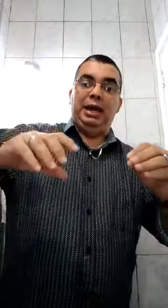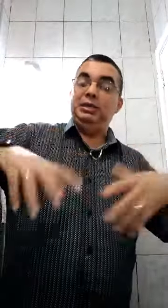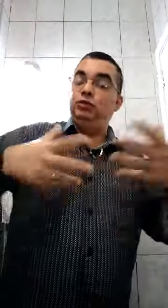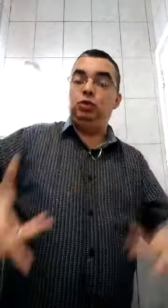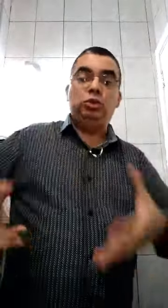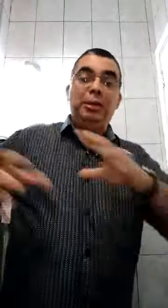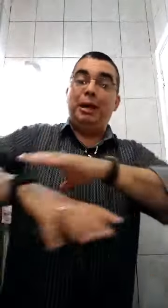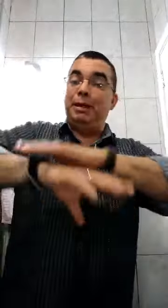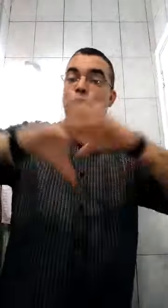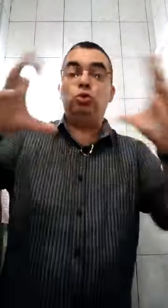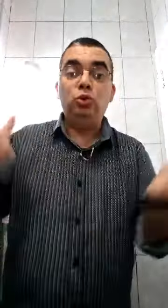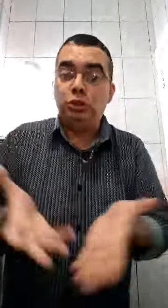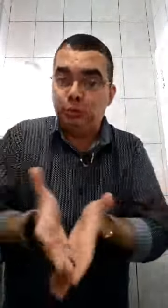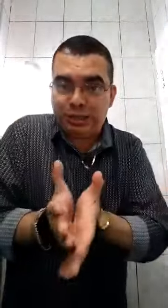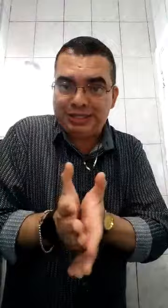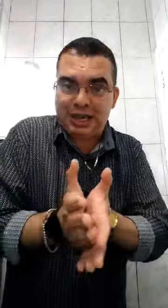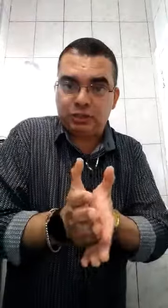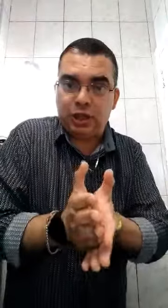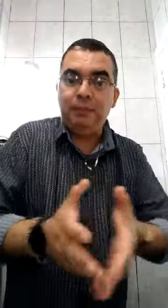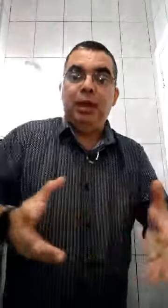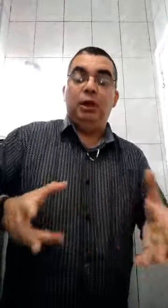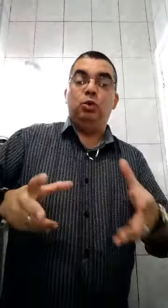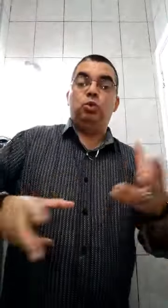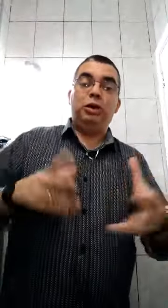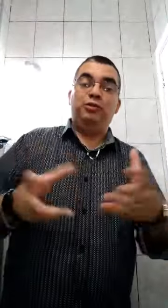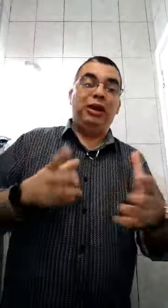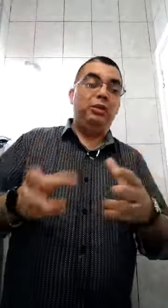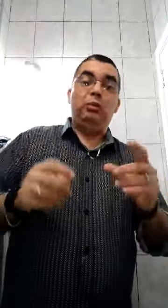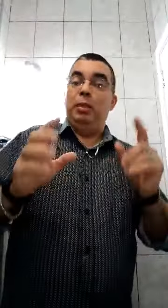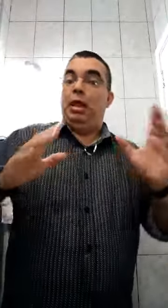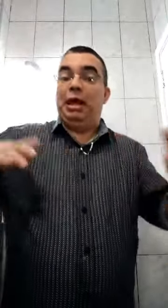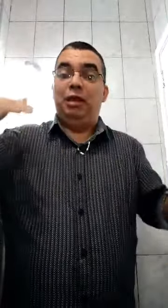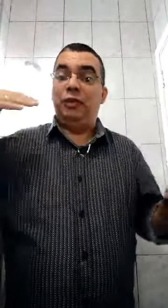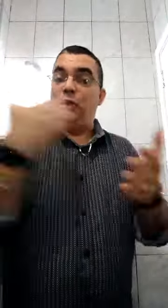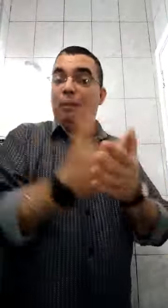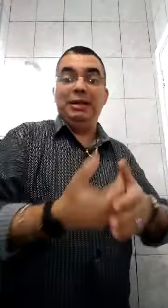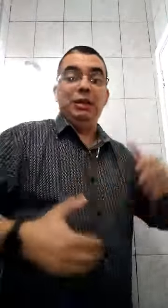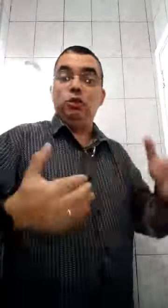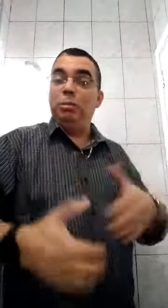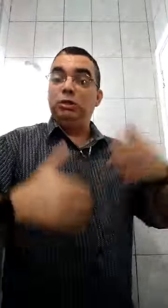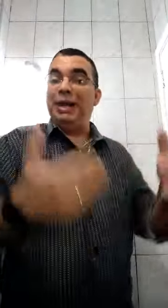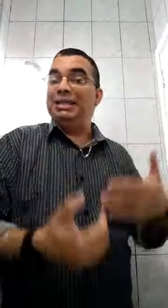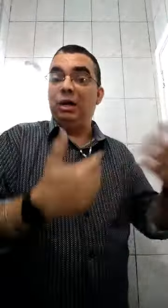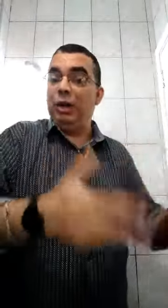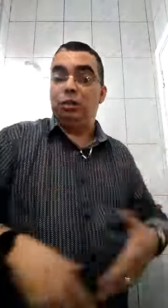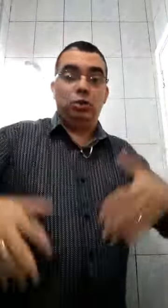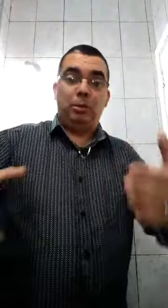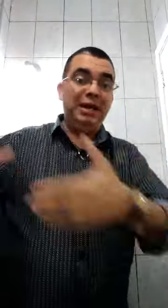Esse vídeo também abrange todo tipo de casais, tá? Eu não estou aqui falando, defendendo uma bandeira somente para casal hétero. Também